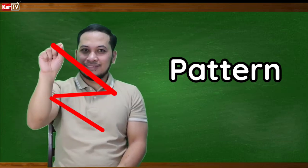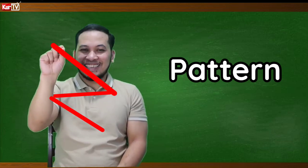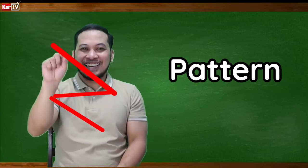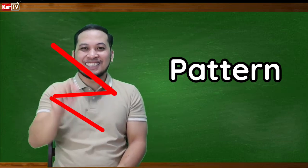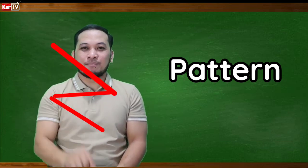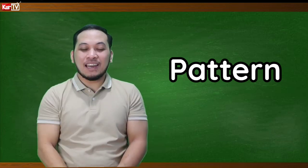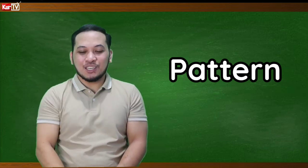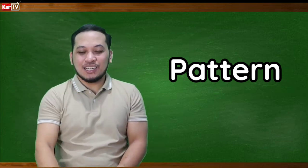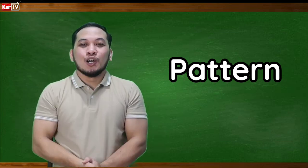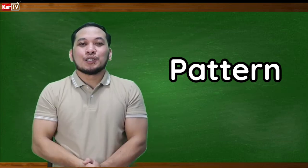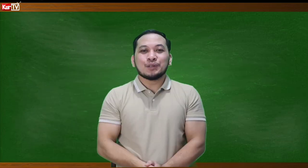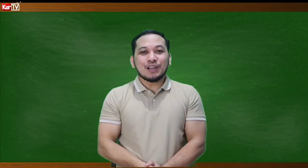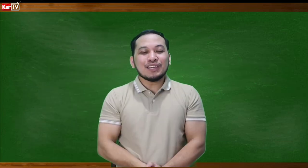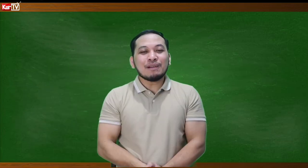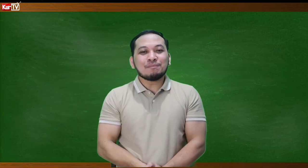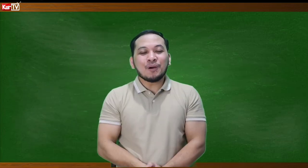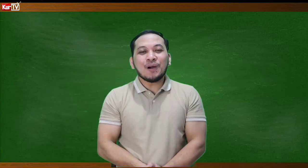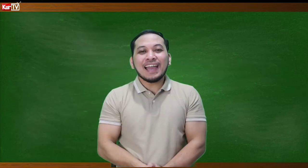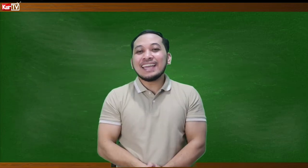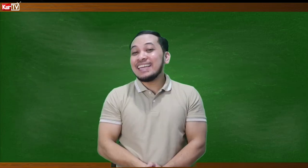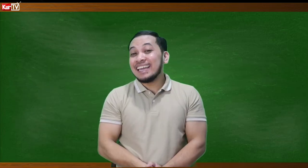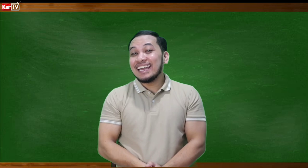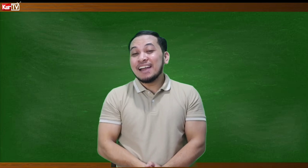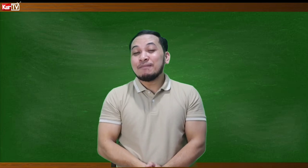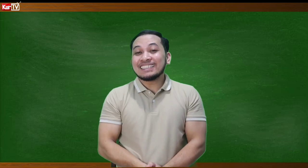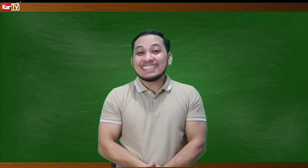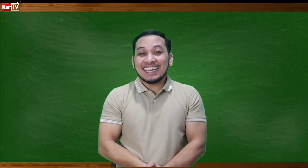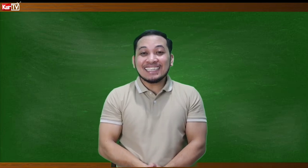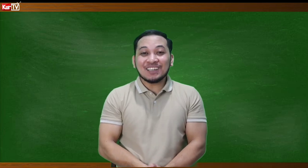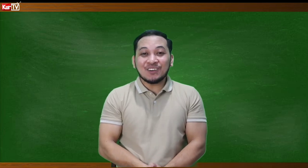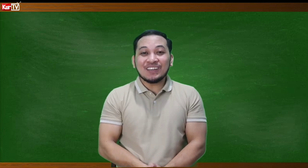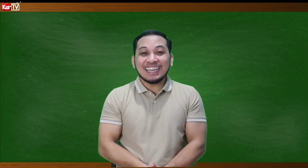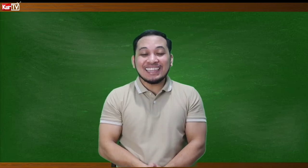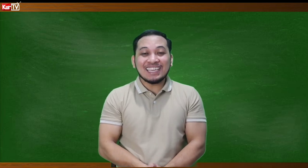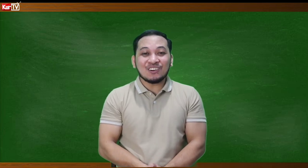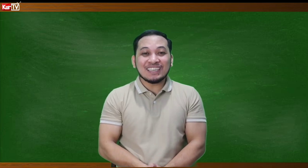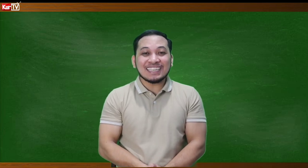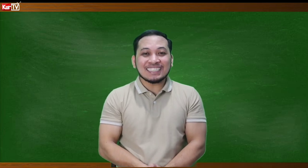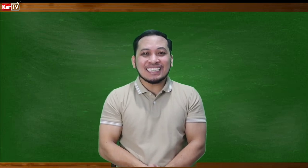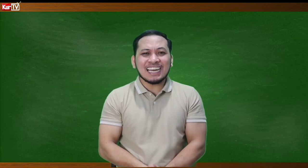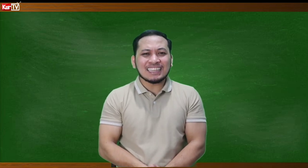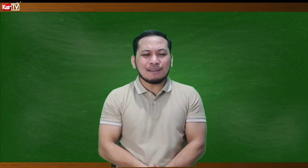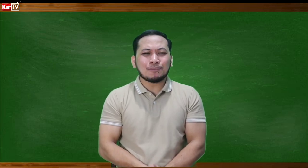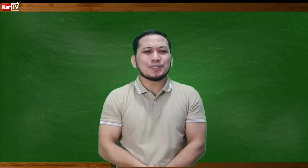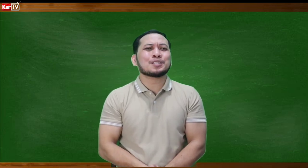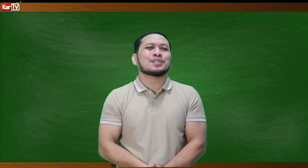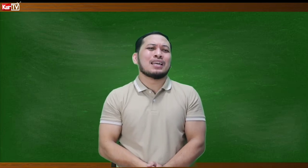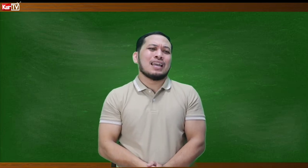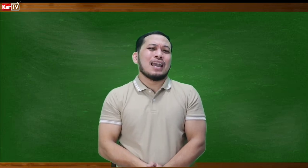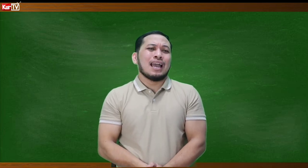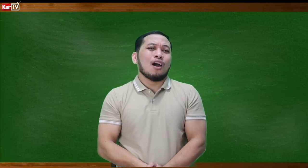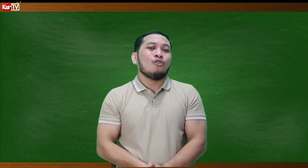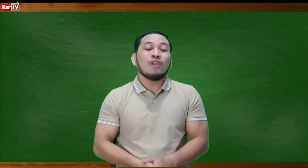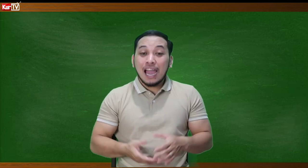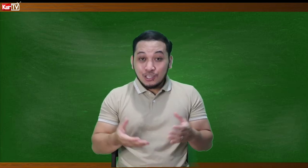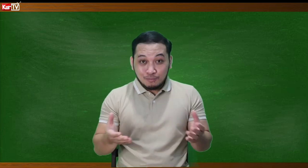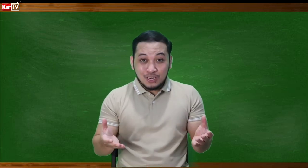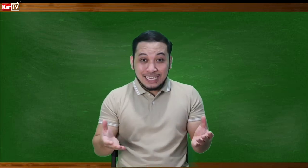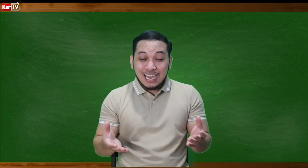Yes, pattern. So, ngayon naman po ay magsisenyas ako na hindi ako nagsasalita. Tapos, hulaan nyo muli